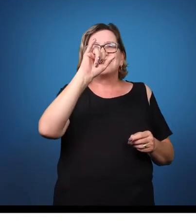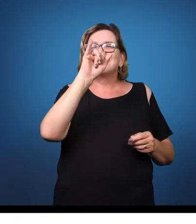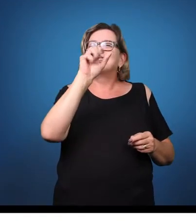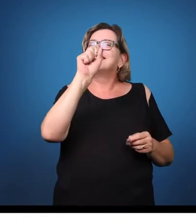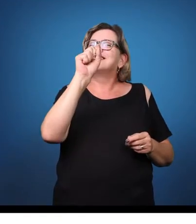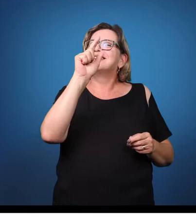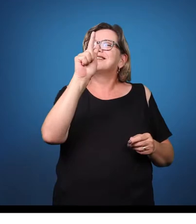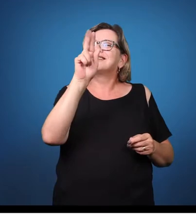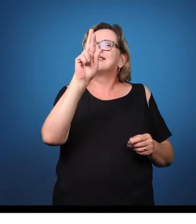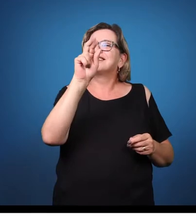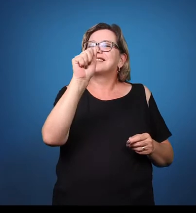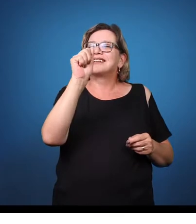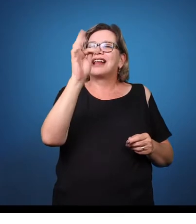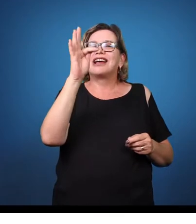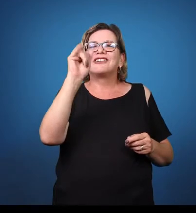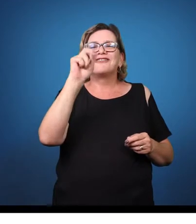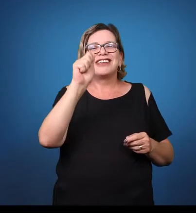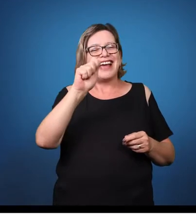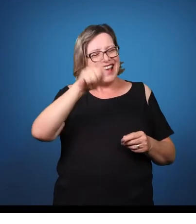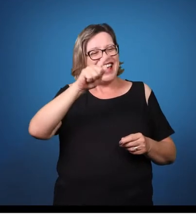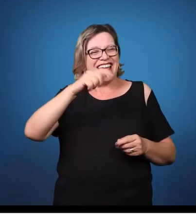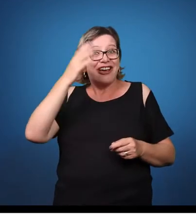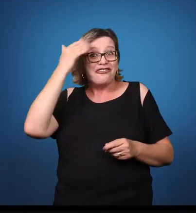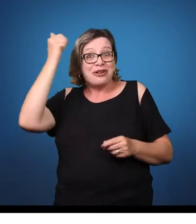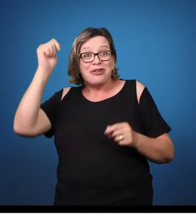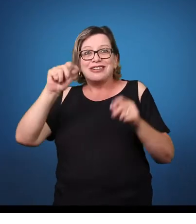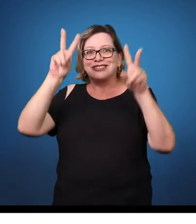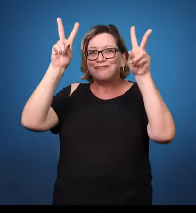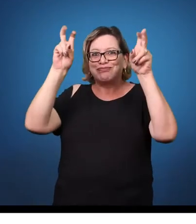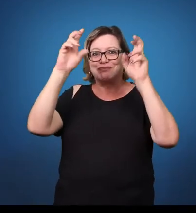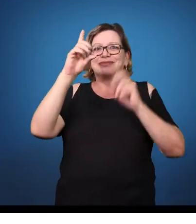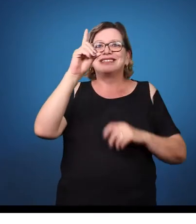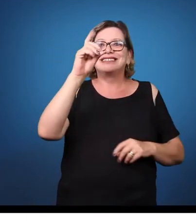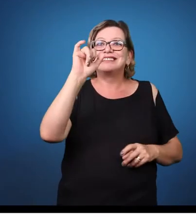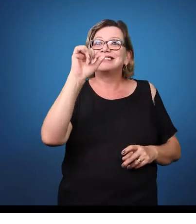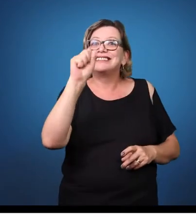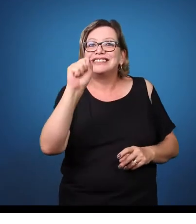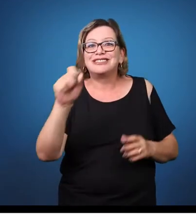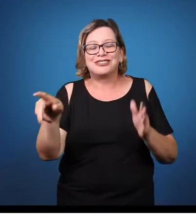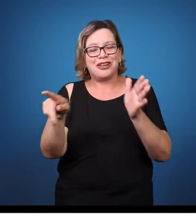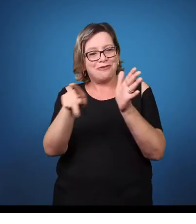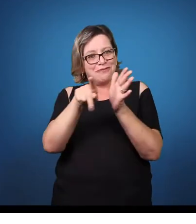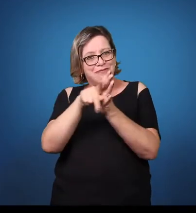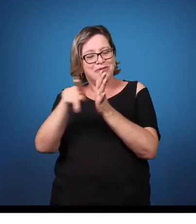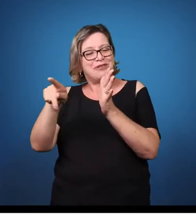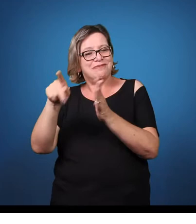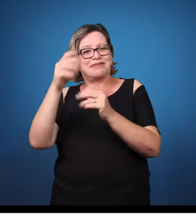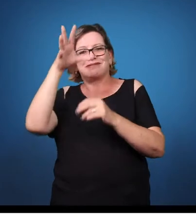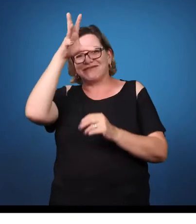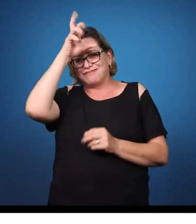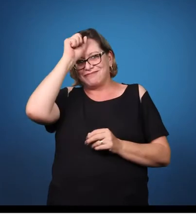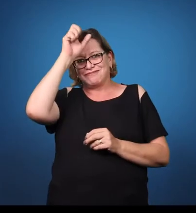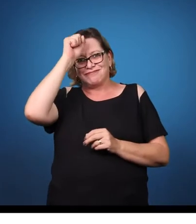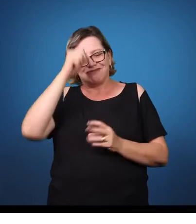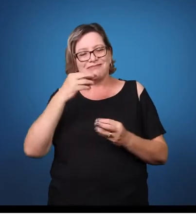universidade com esses distúrbios. Por exemplo, a criança, a pessoa, depois o adulto, não consegue